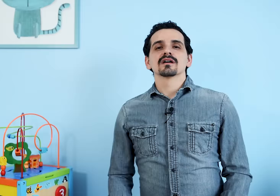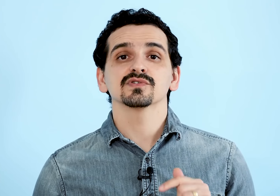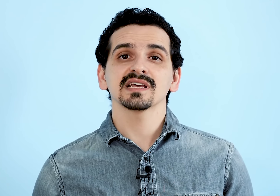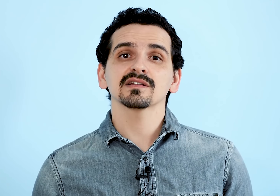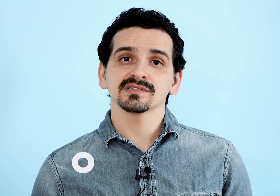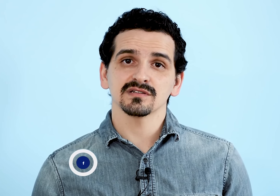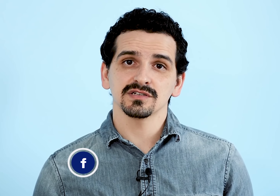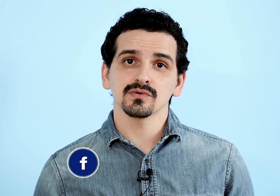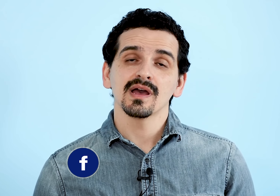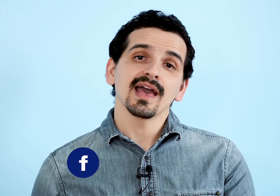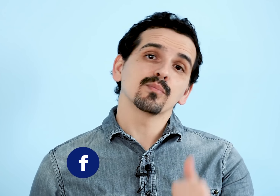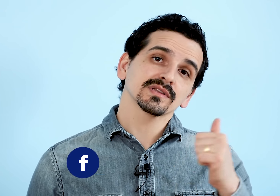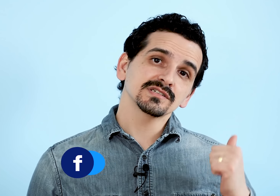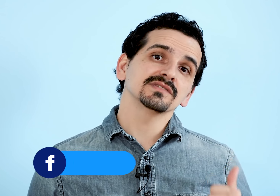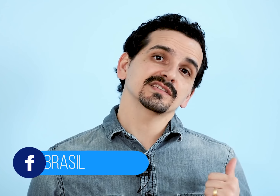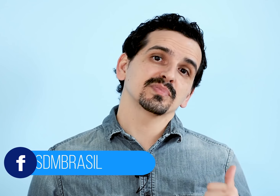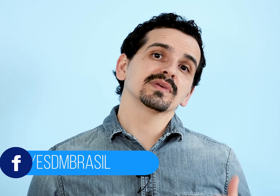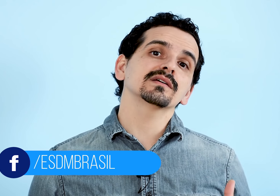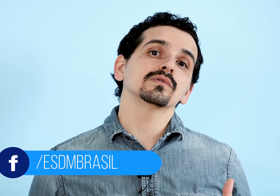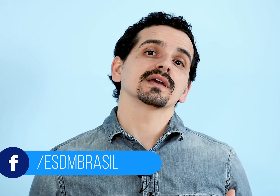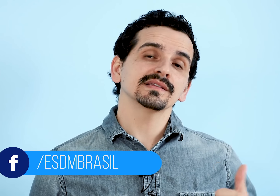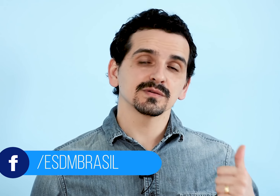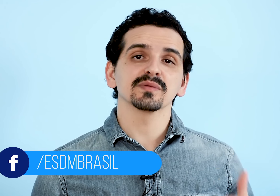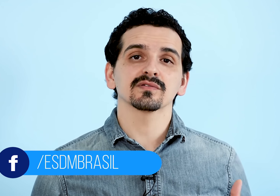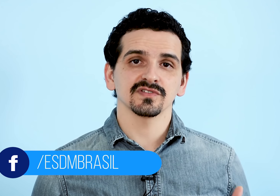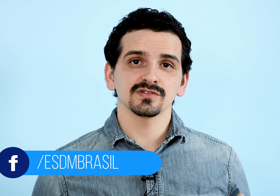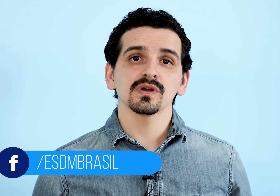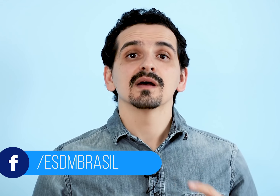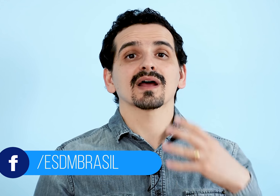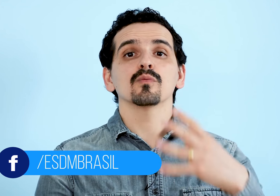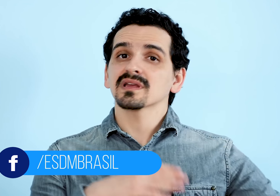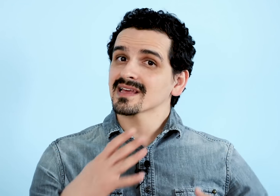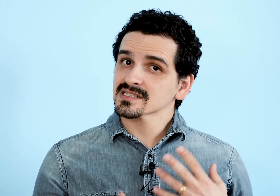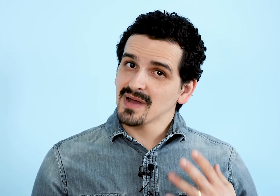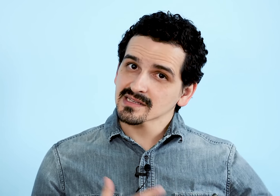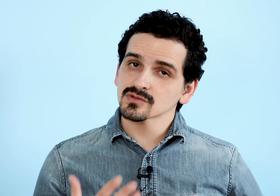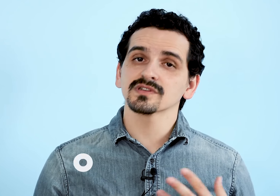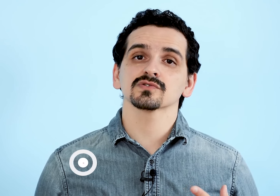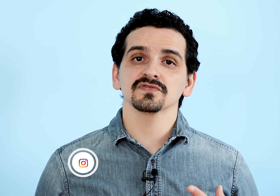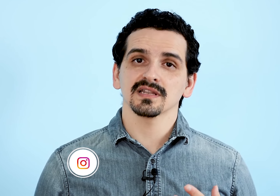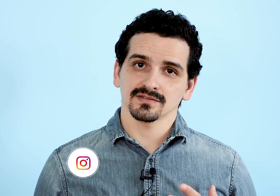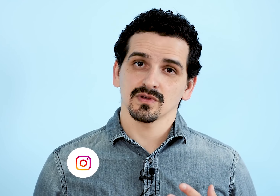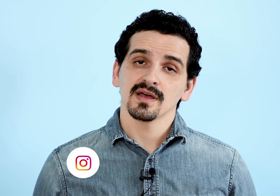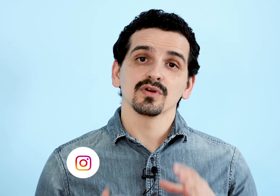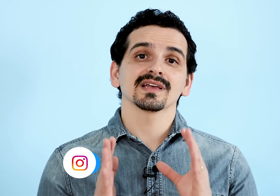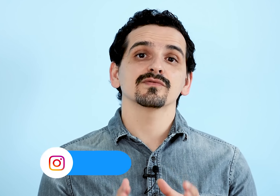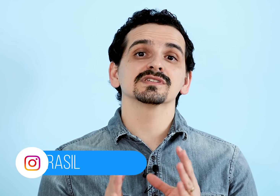Se você ainda não assistiu, é importante que veja primeiro este primeiro vídeo para compreender as bases do que estou falando, porque aqui eu vou